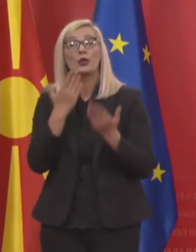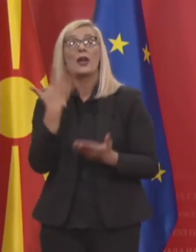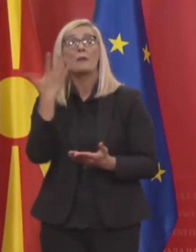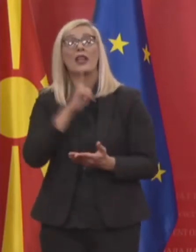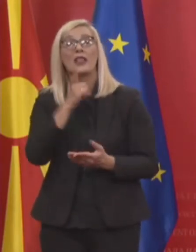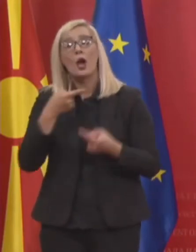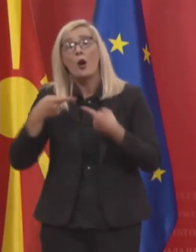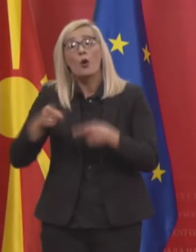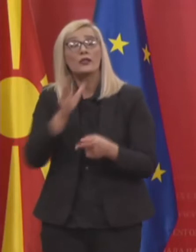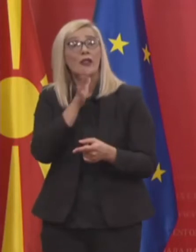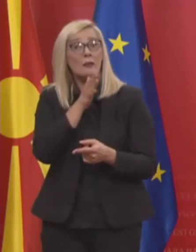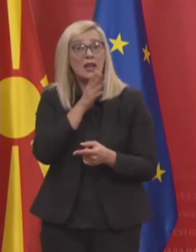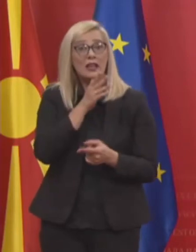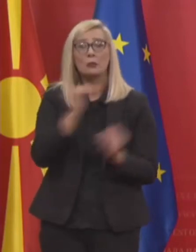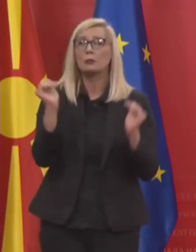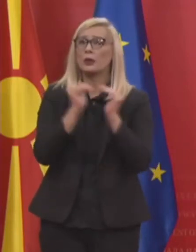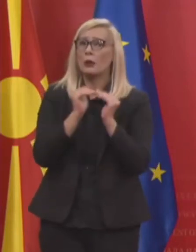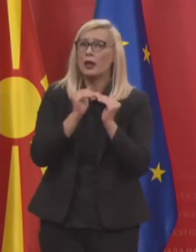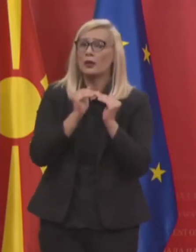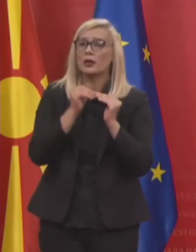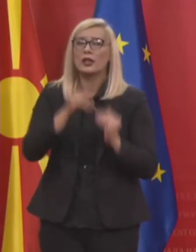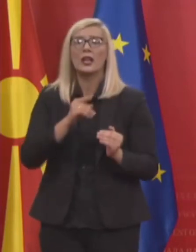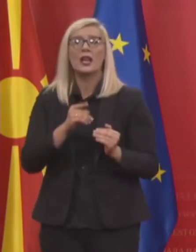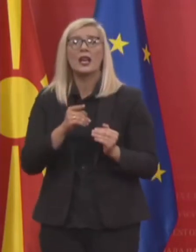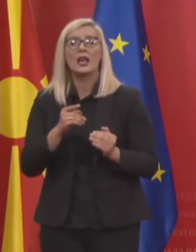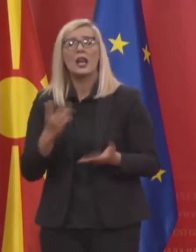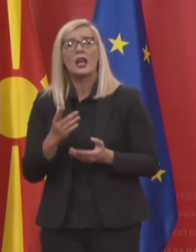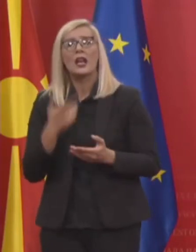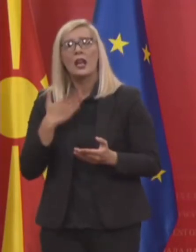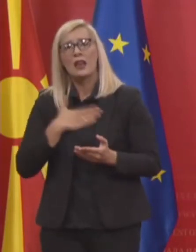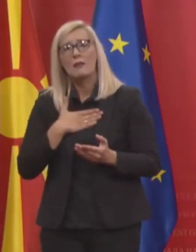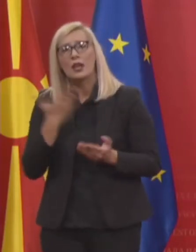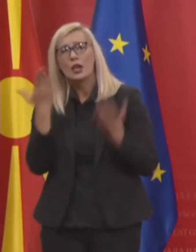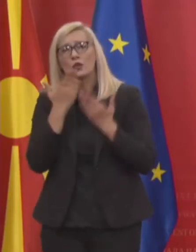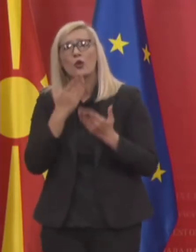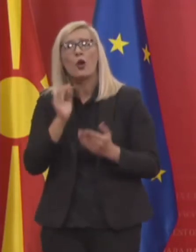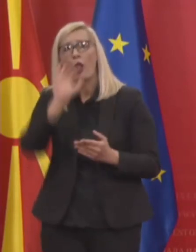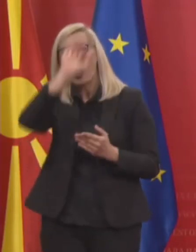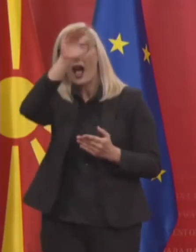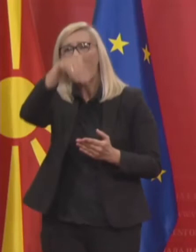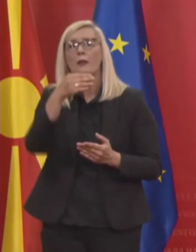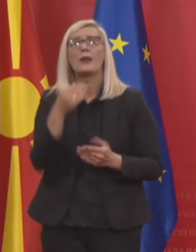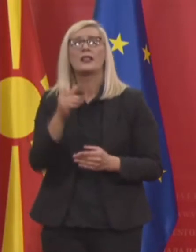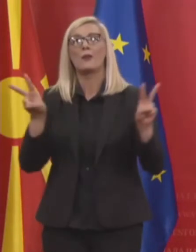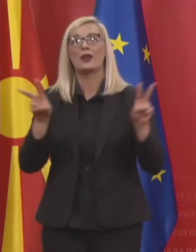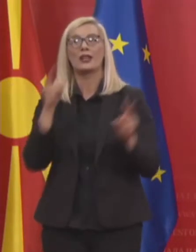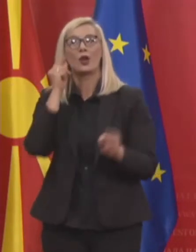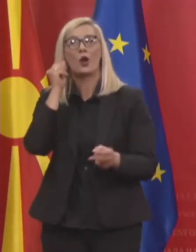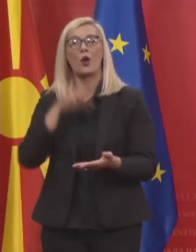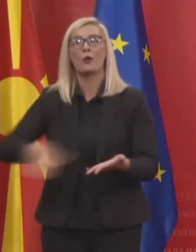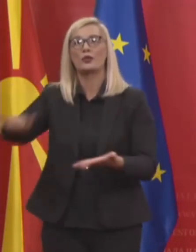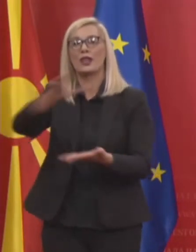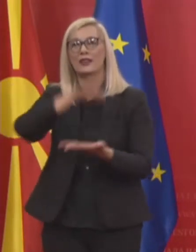освен на македонски, прилагодена е и за држање настава на албански, турски, српски и...